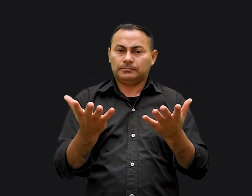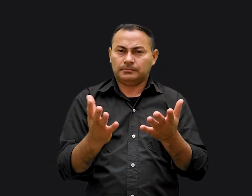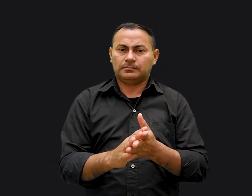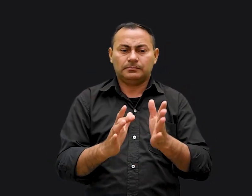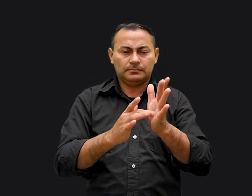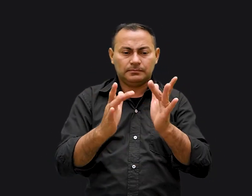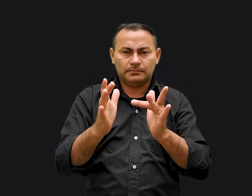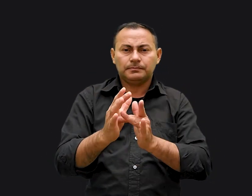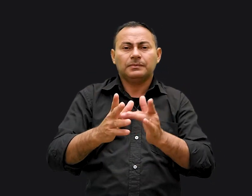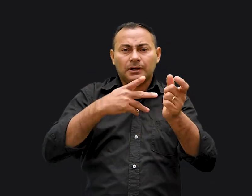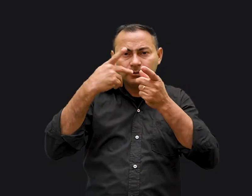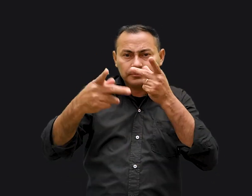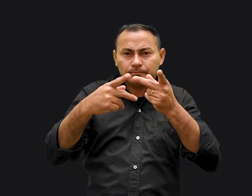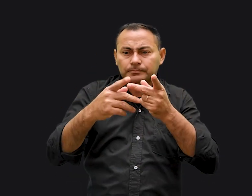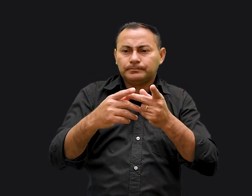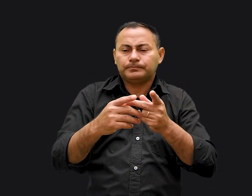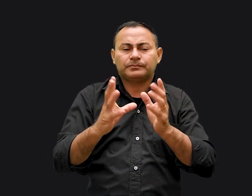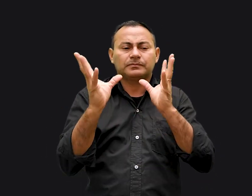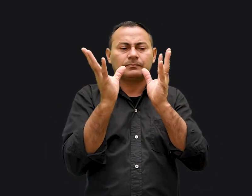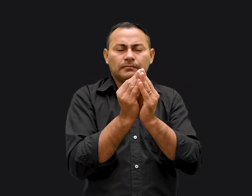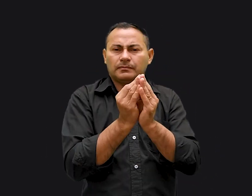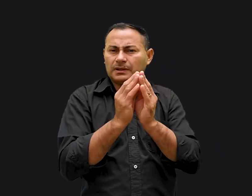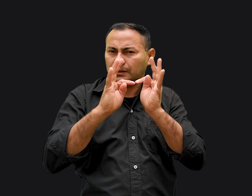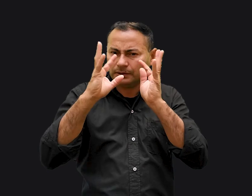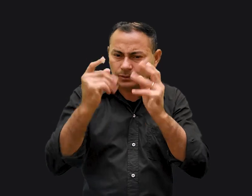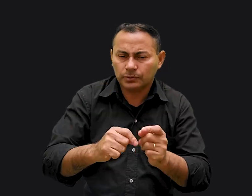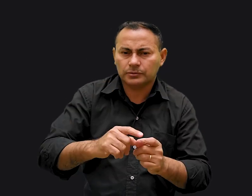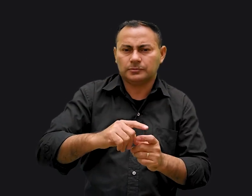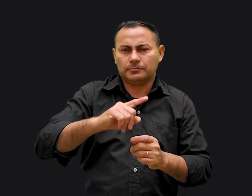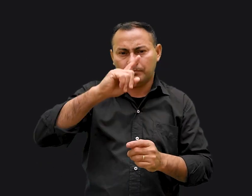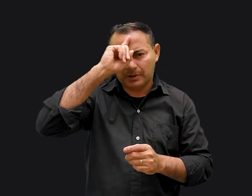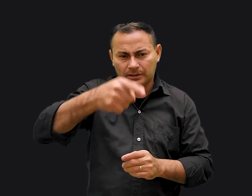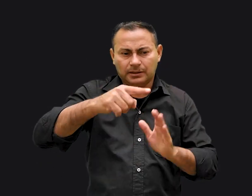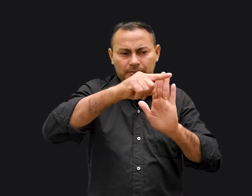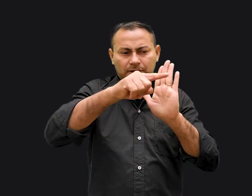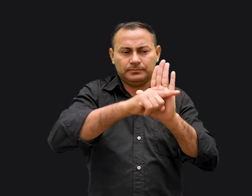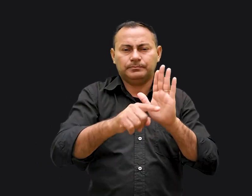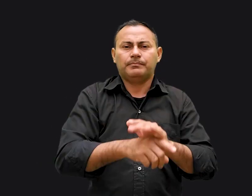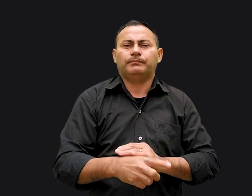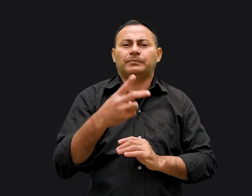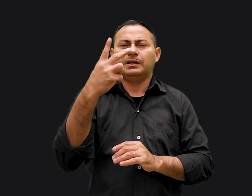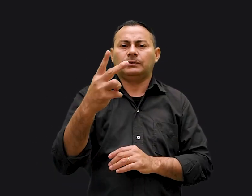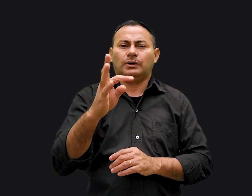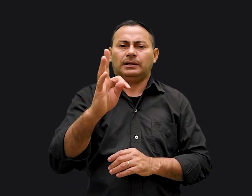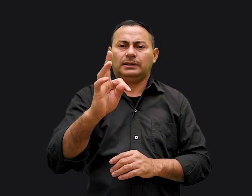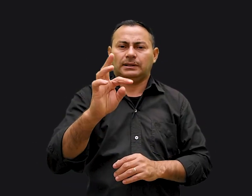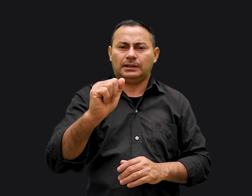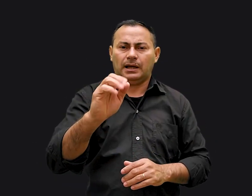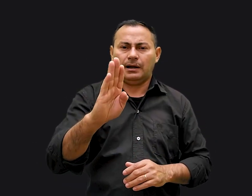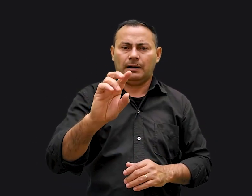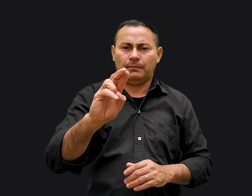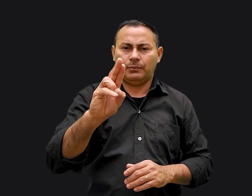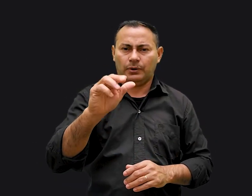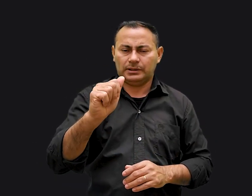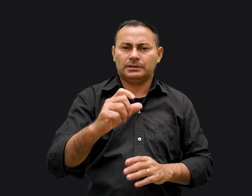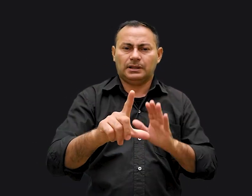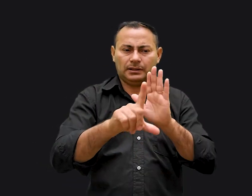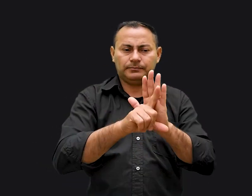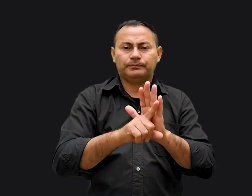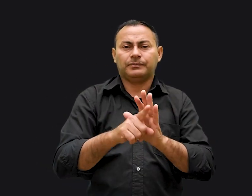Quando Jesus disse isto, ele resumiu todos os mandamentos e as duas tábuas da lei. Se você ama